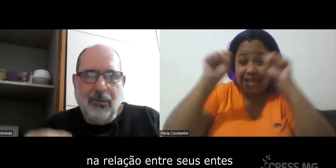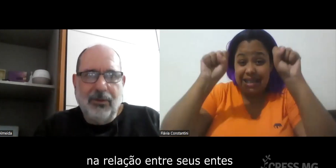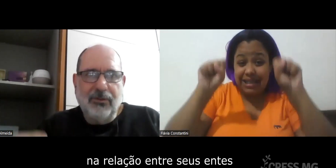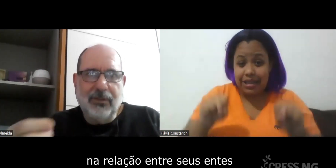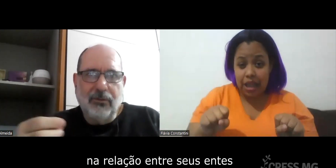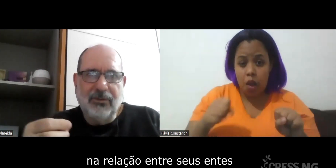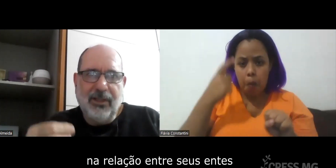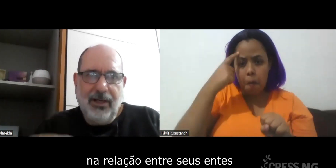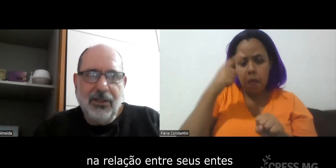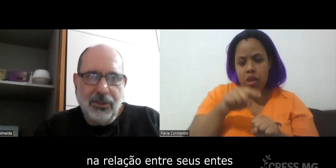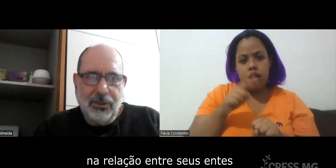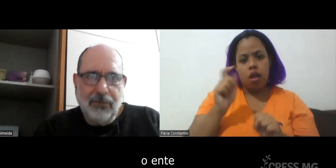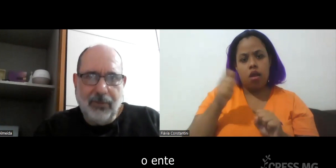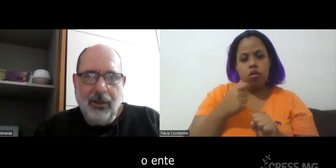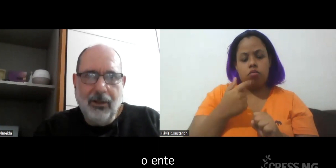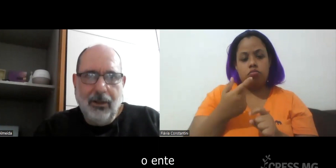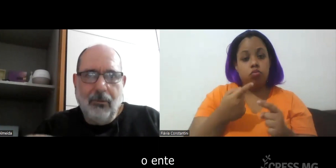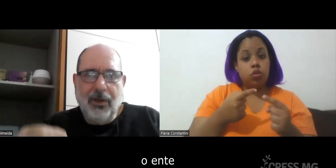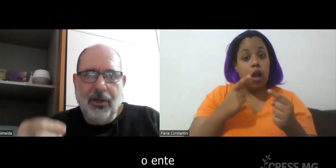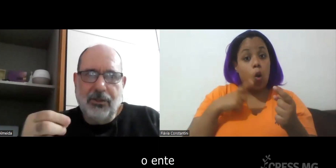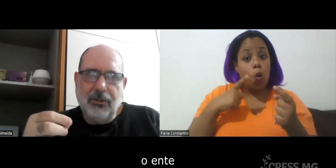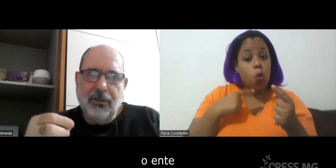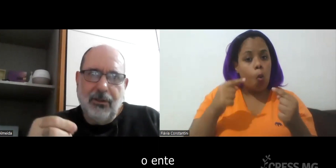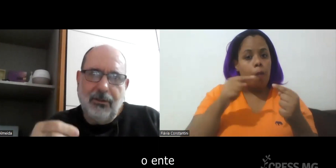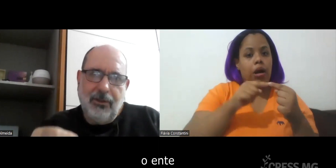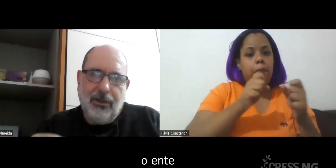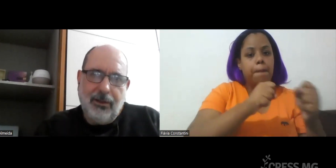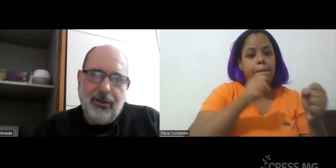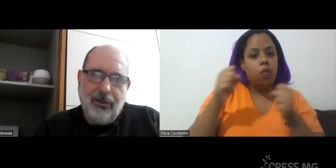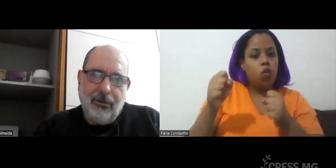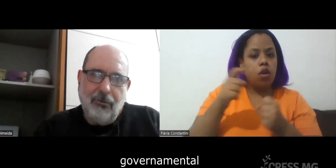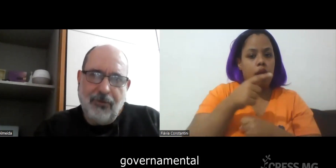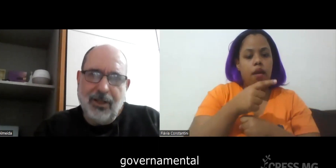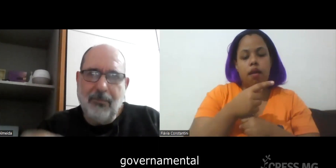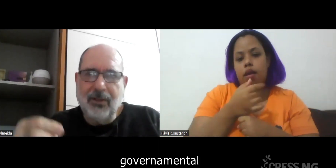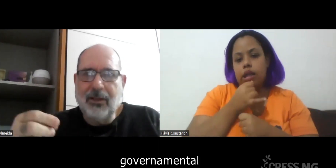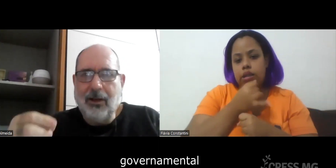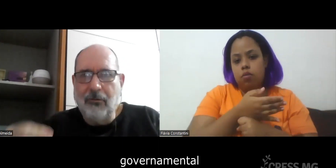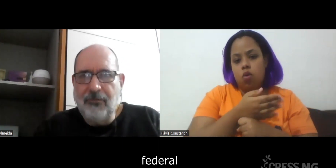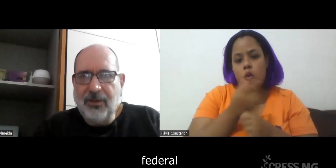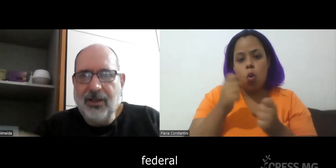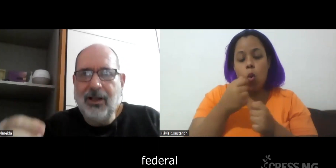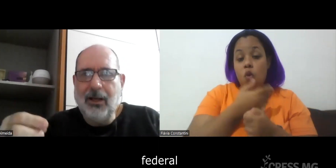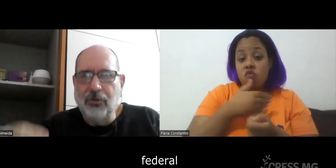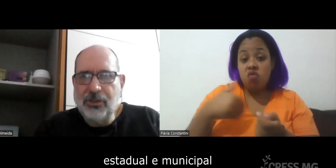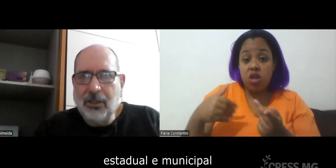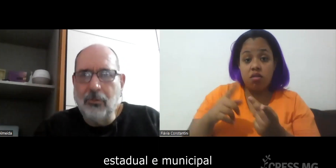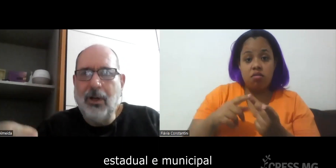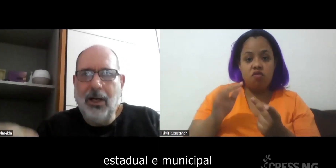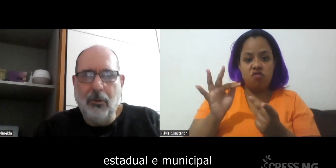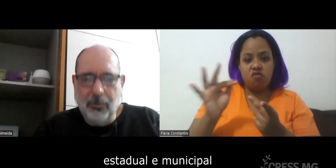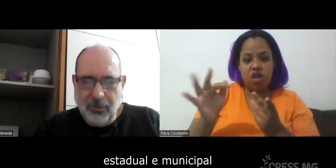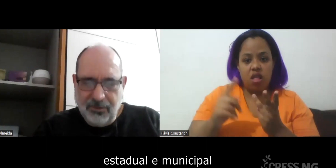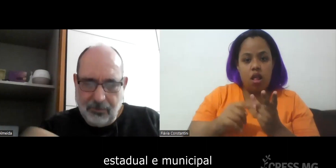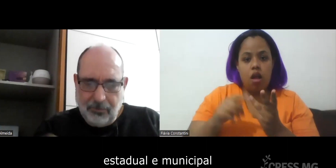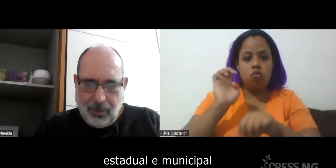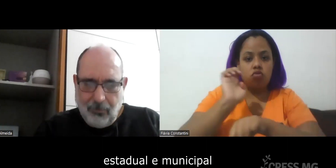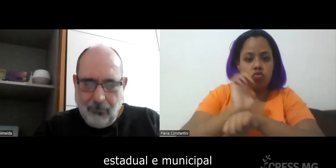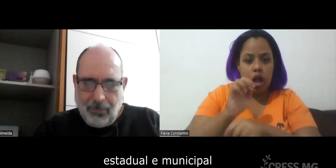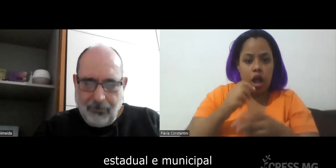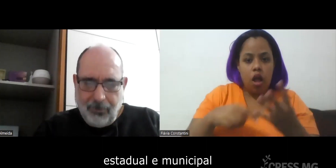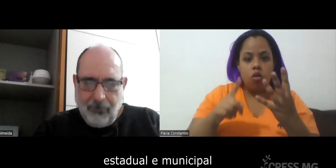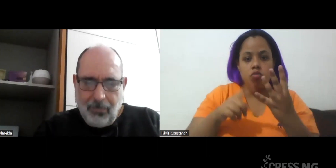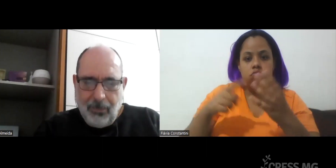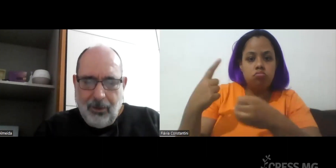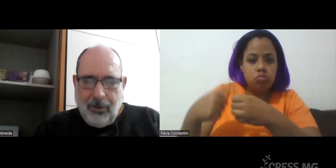relação entre os entes, o ente governamental federal, estadual e municipal,